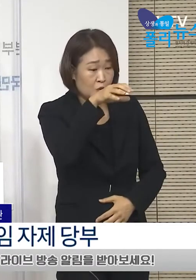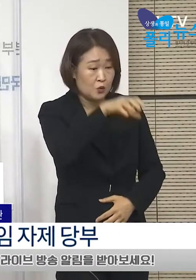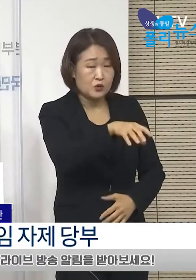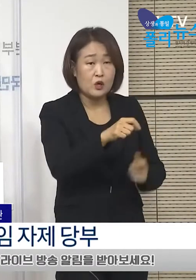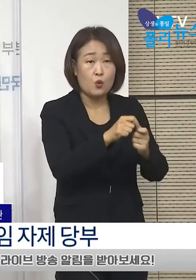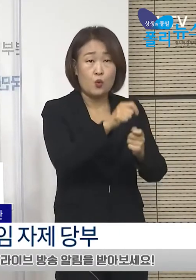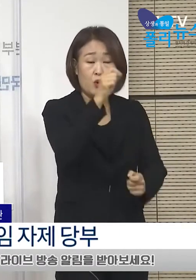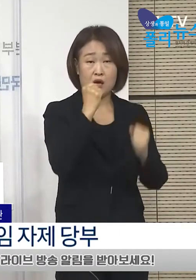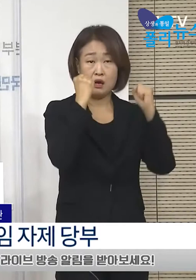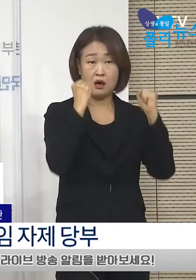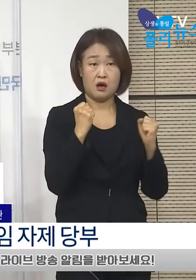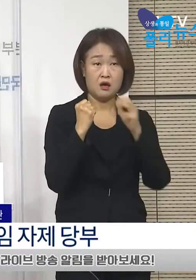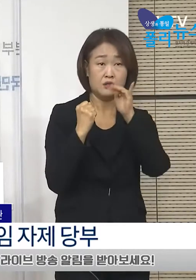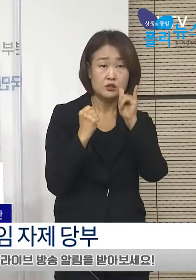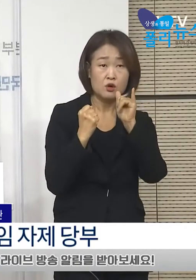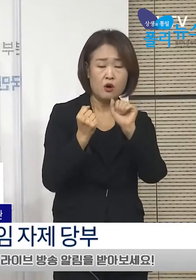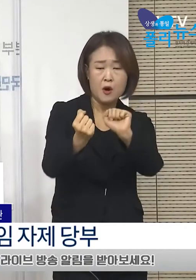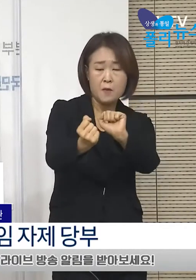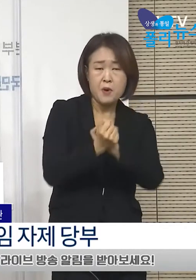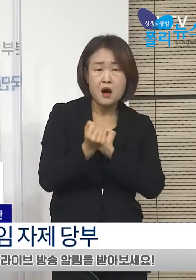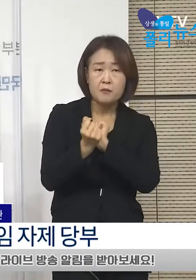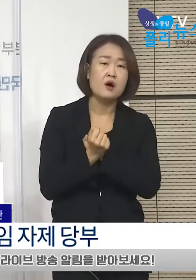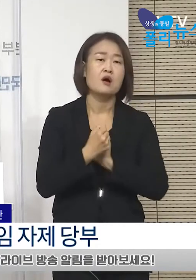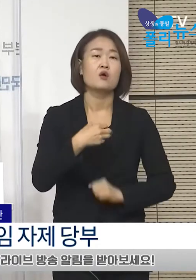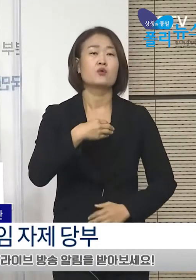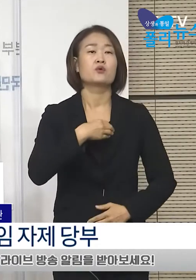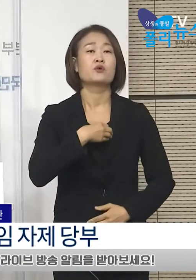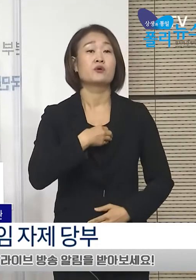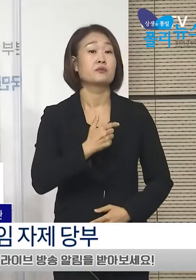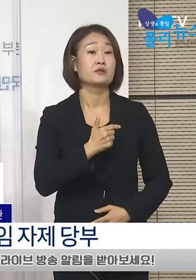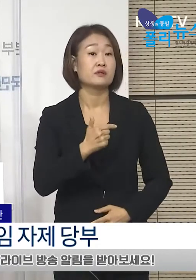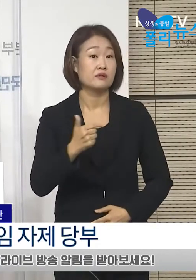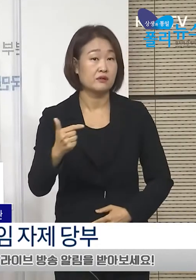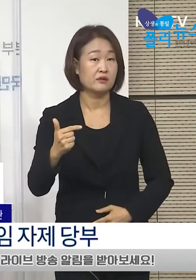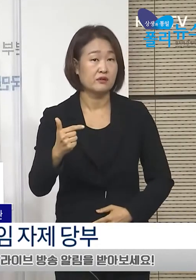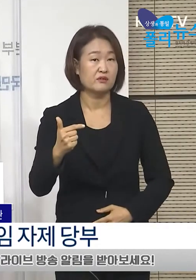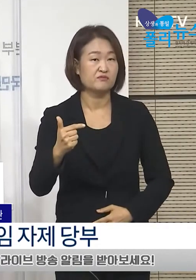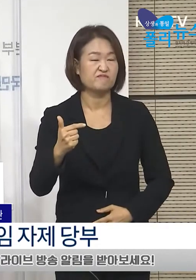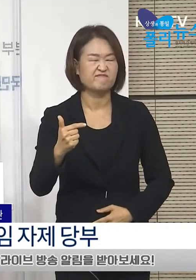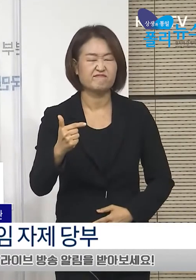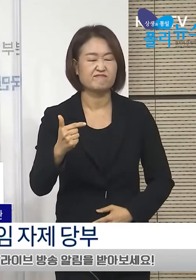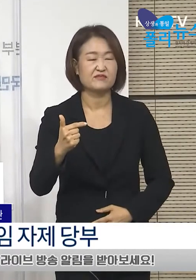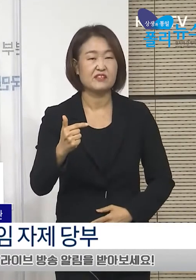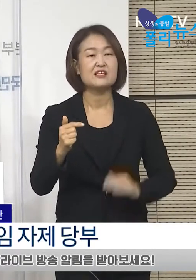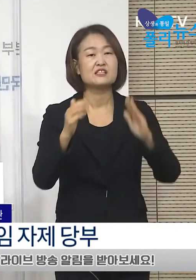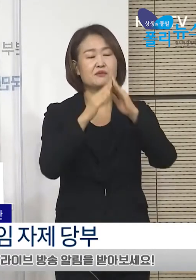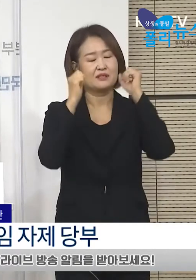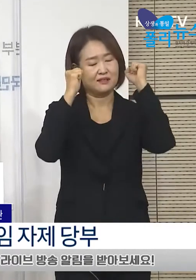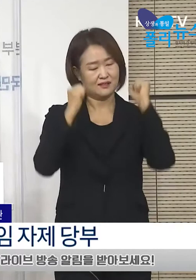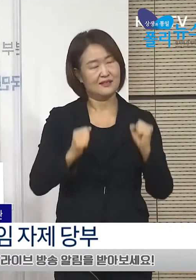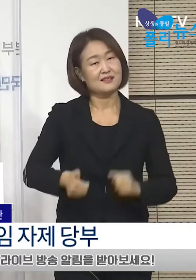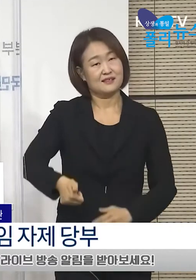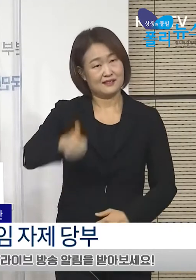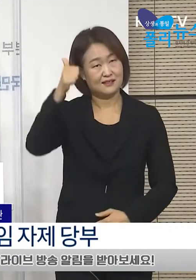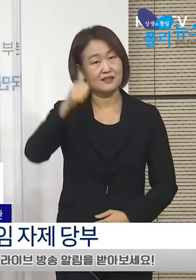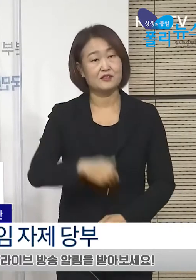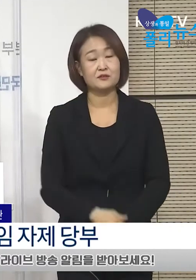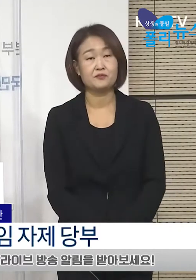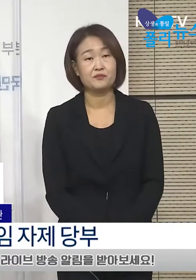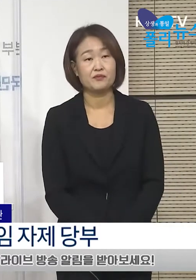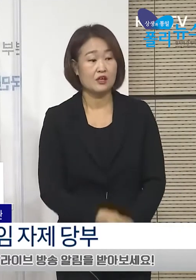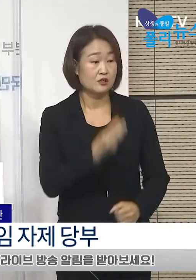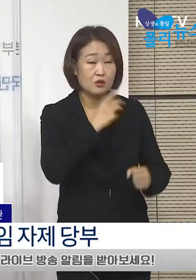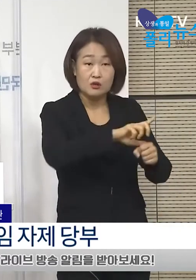시설도 감염 위험도가 무척 높기에 피하시길 요청드립니다. 지금